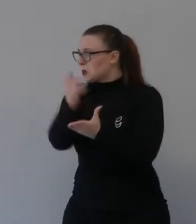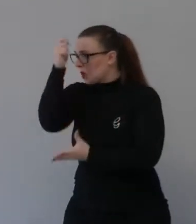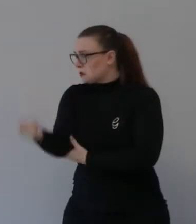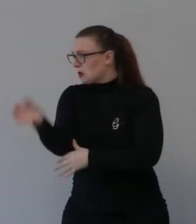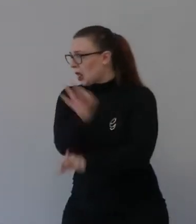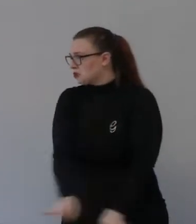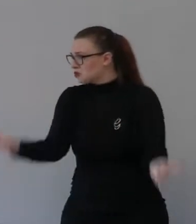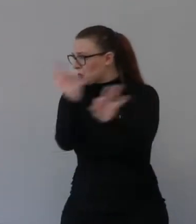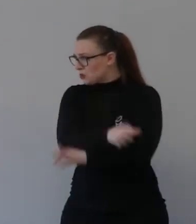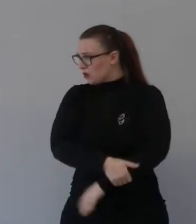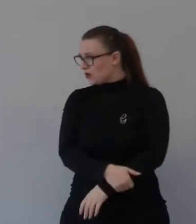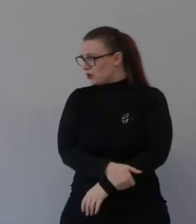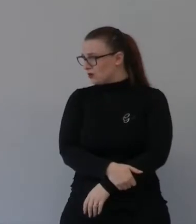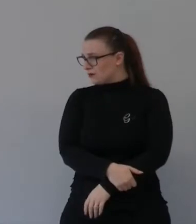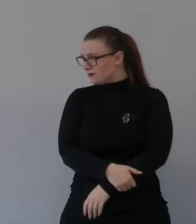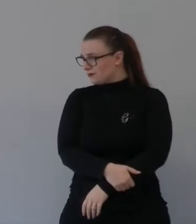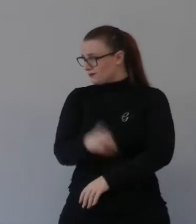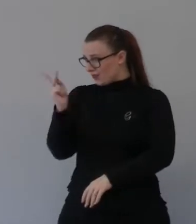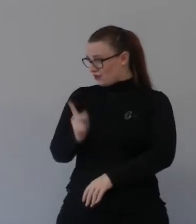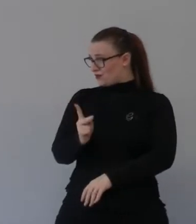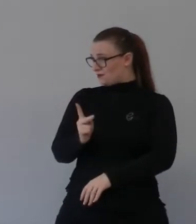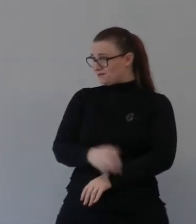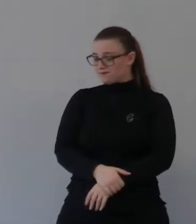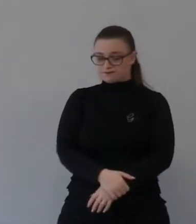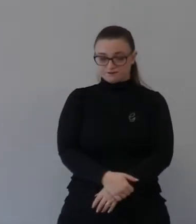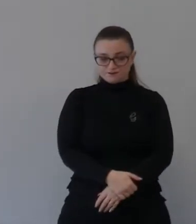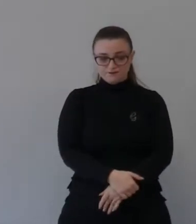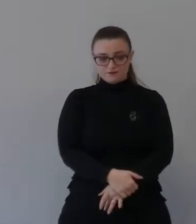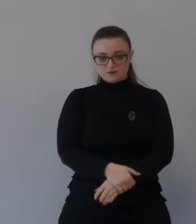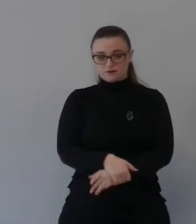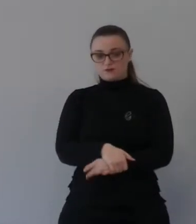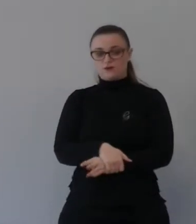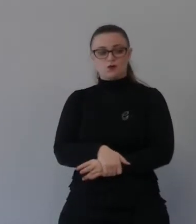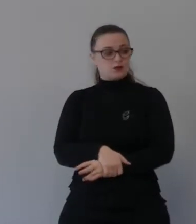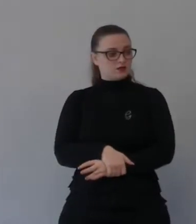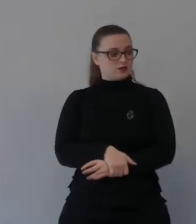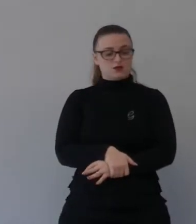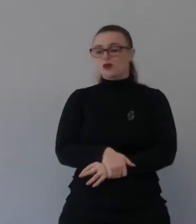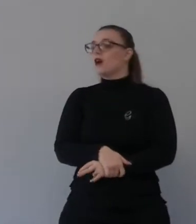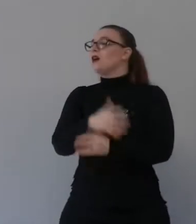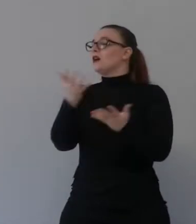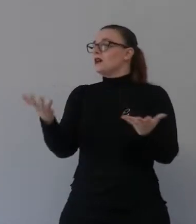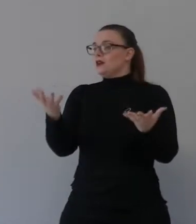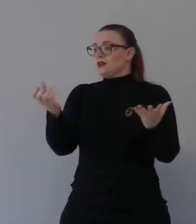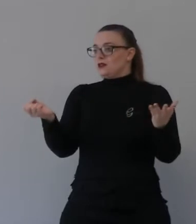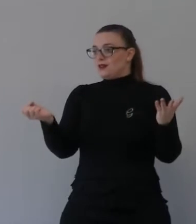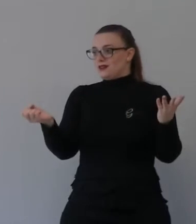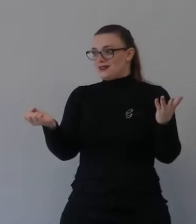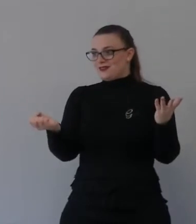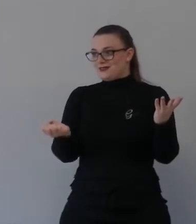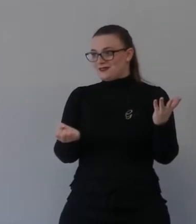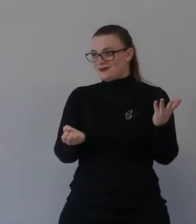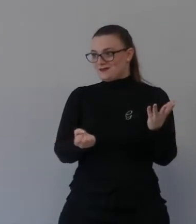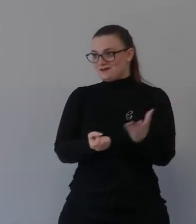e allora questa missione affidata di mostrare la gloria di Dio in terra a coloro che hanno